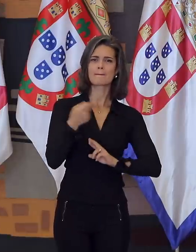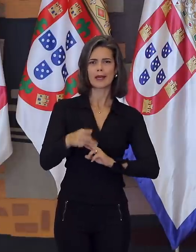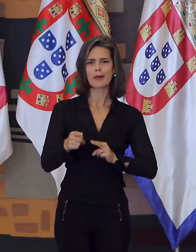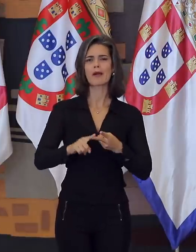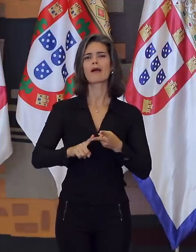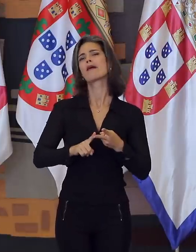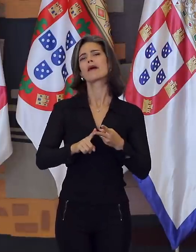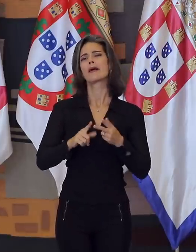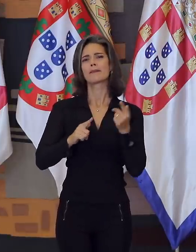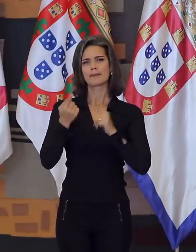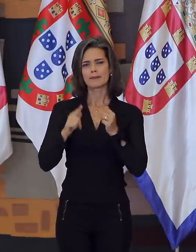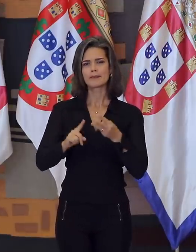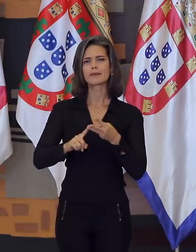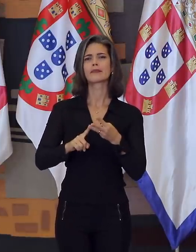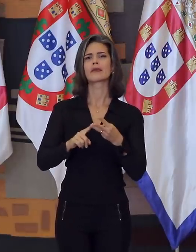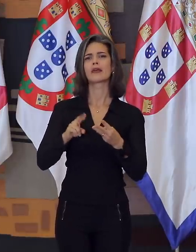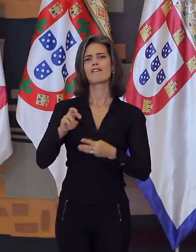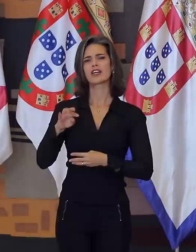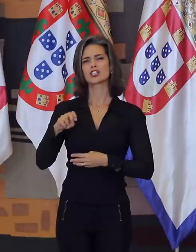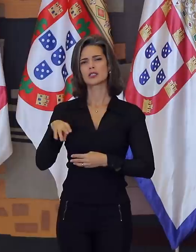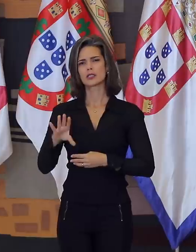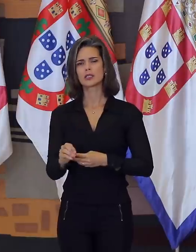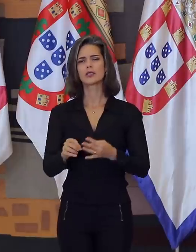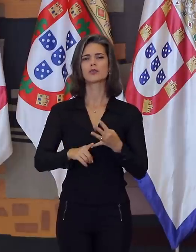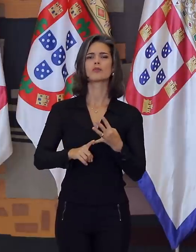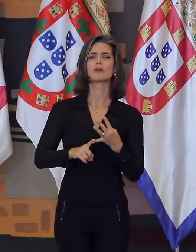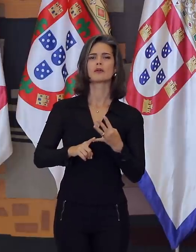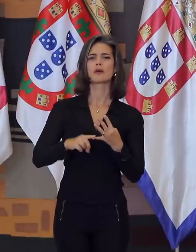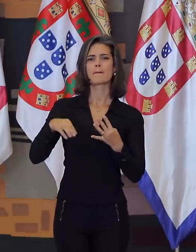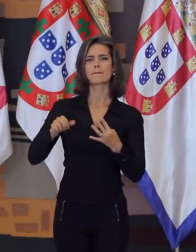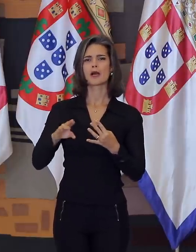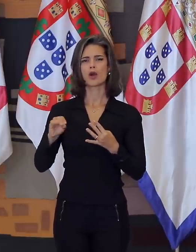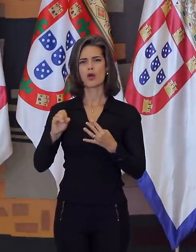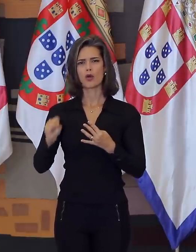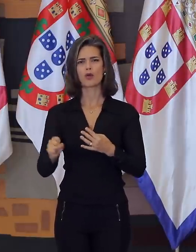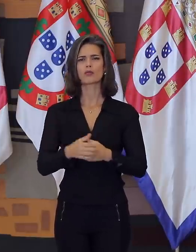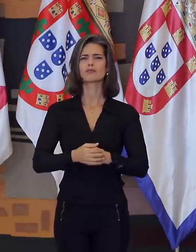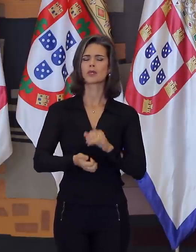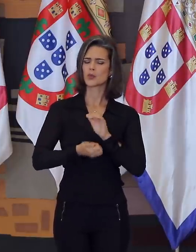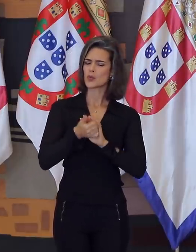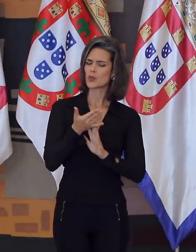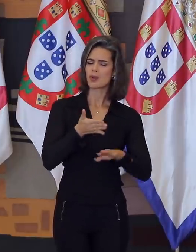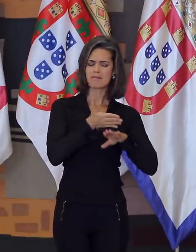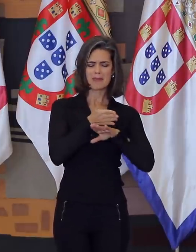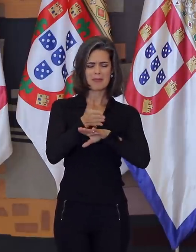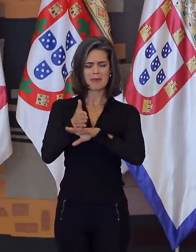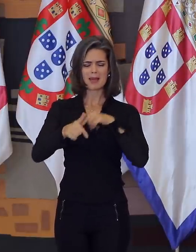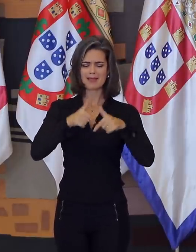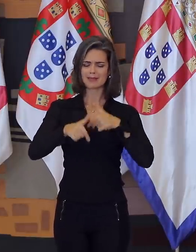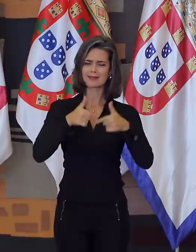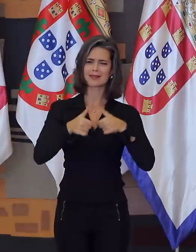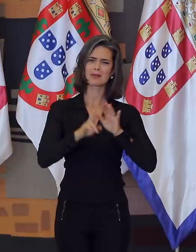Colômbia, Argélia, Vaticano, Marrocos. Foi chefe de inúmeras missões brasileiras em organizações